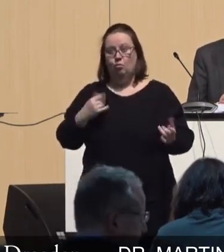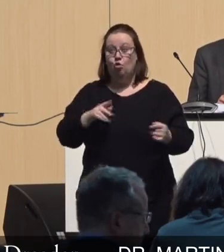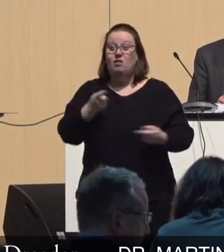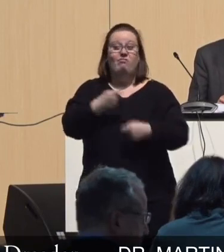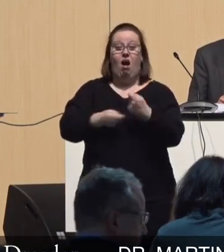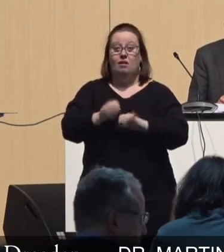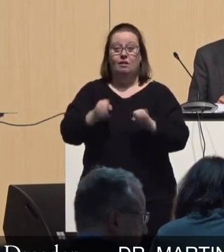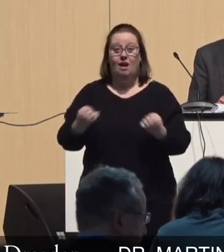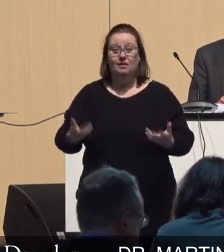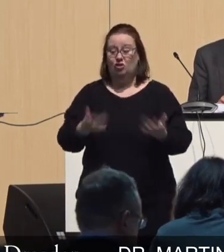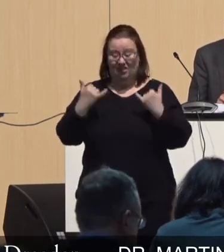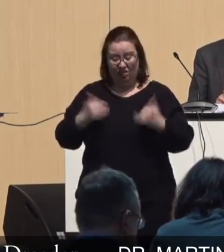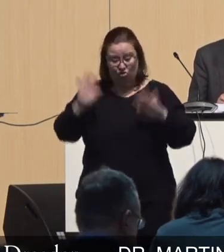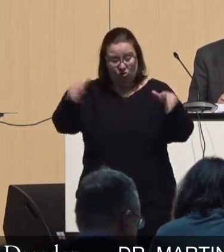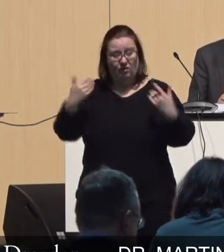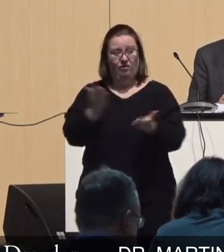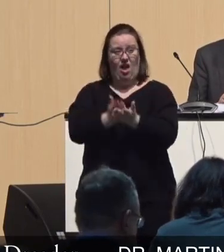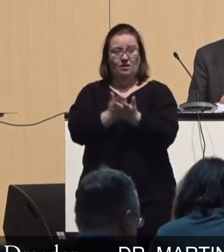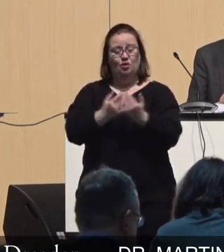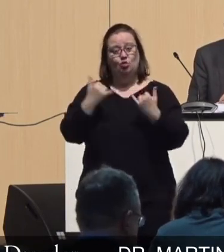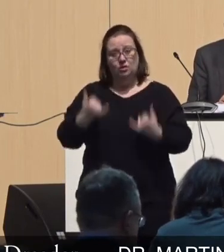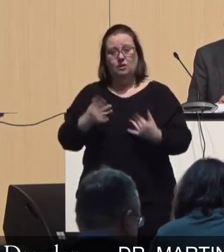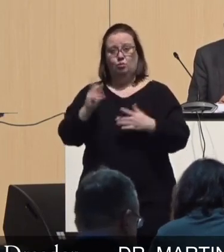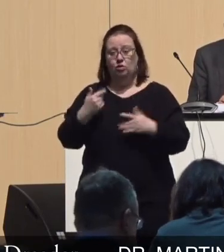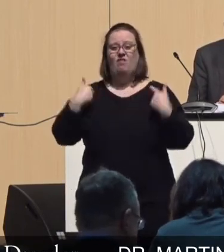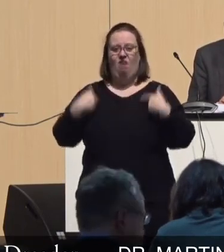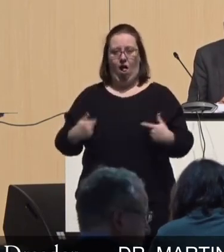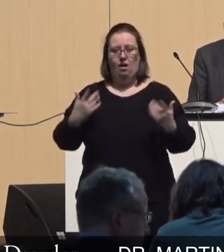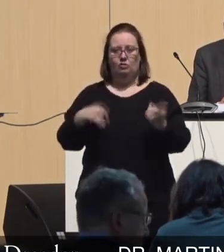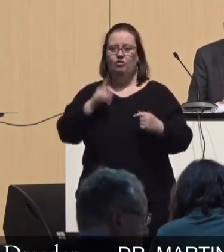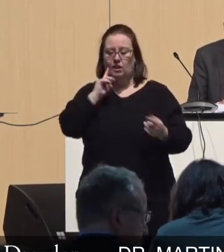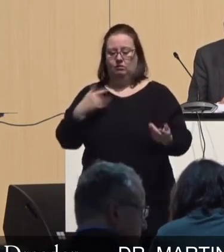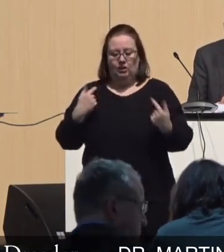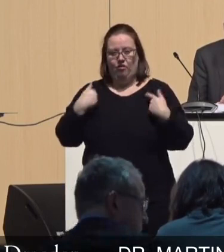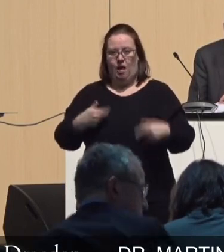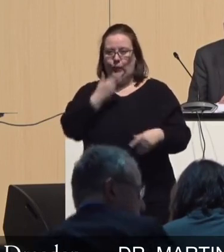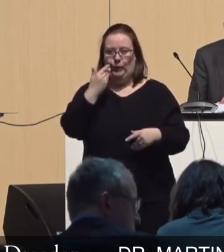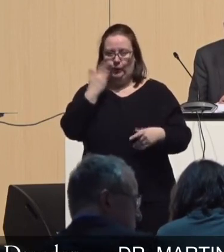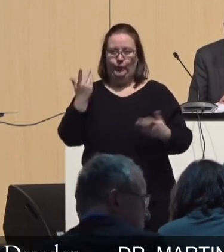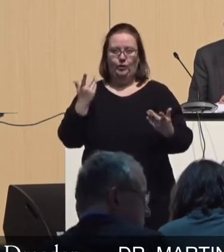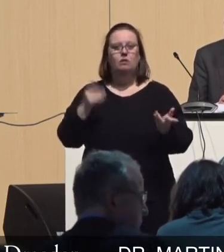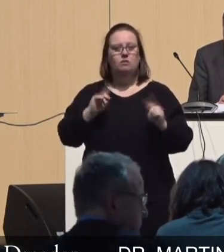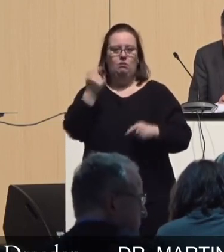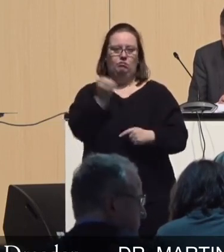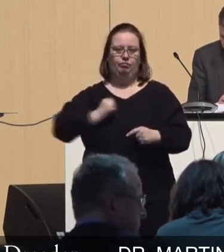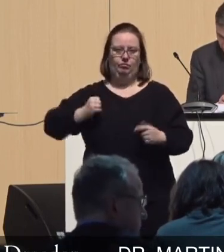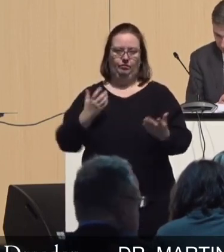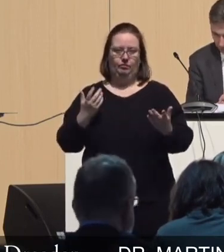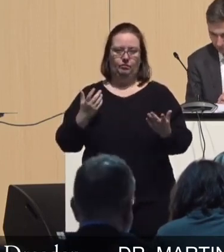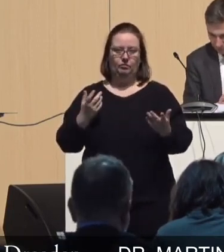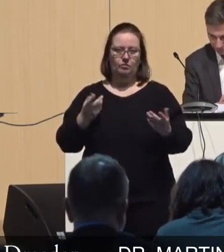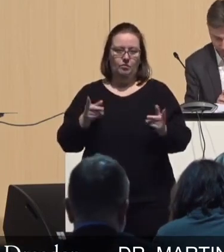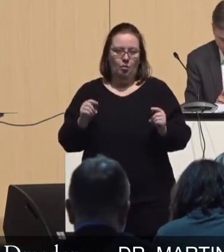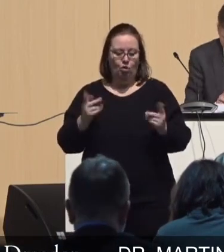zu verhandeln. Es ist jetzt so und wir müssen danach handeln und jeder, der nicht danach handelt, ist eigentlich